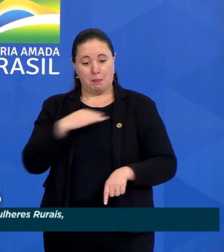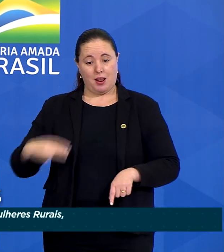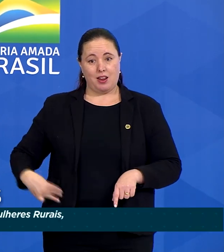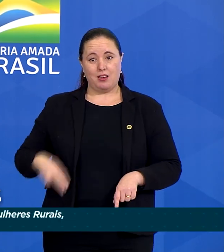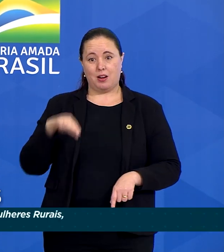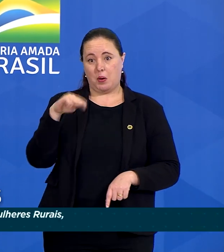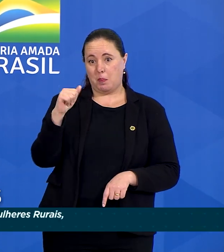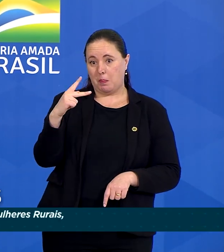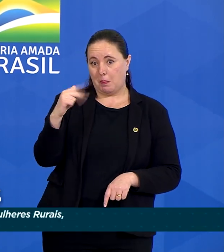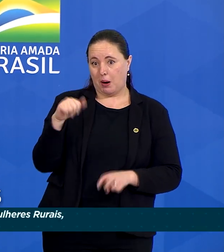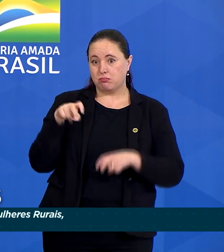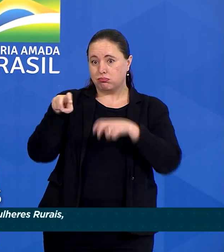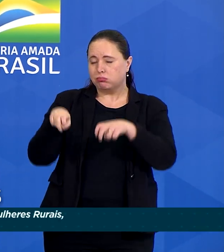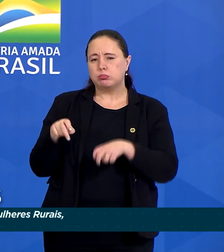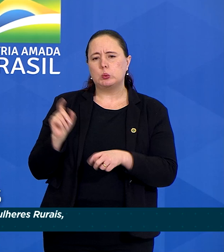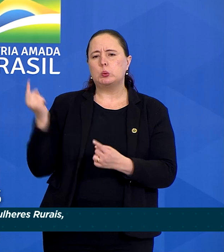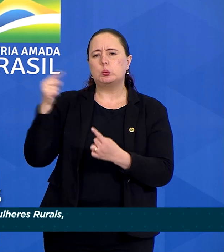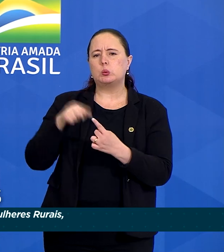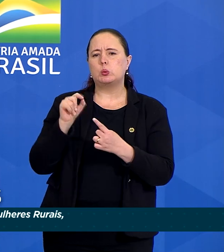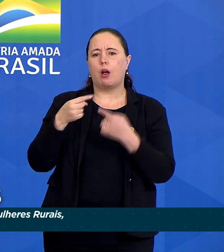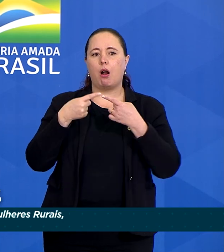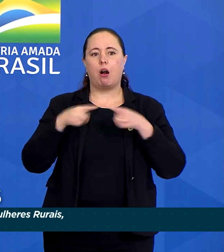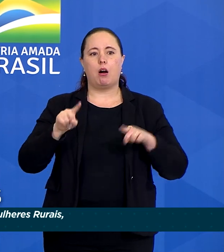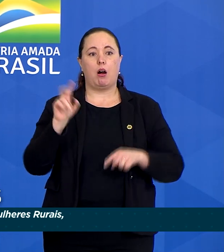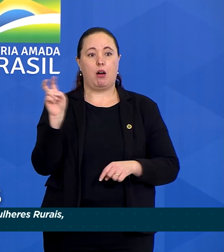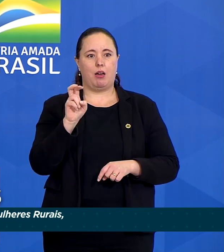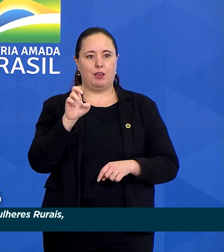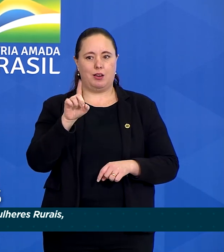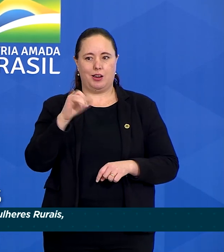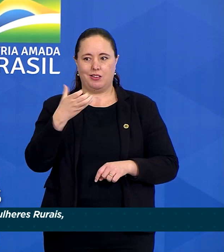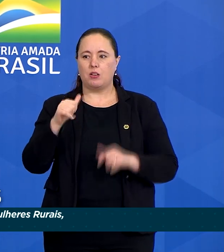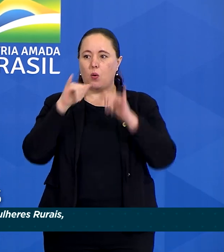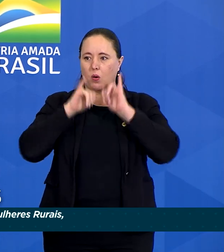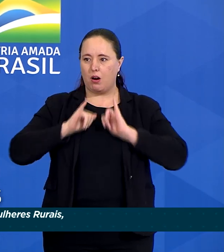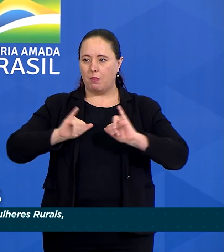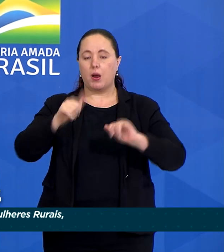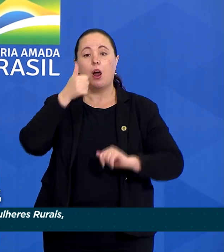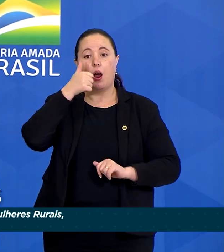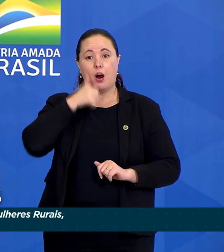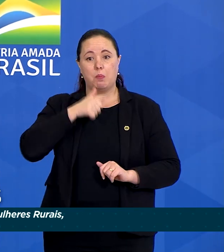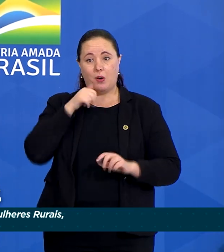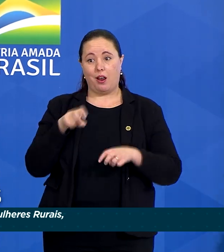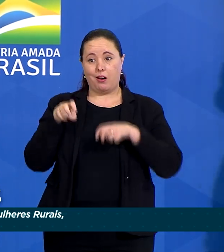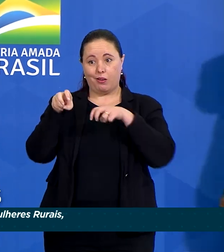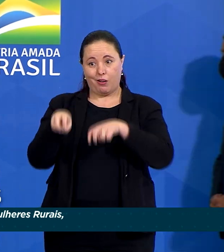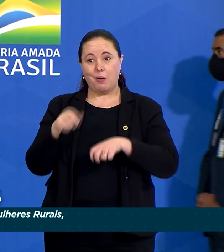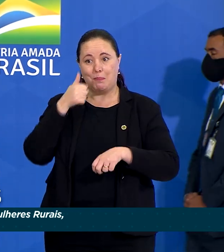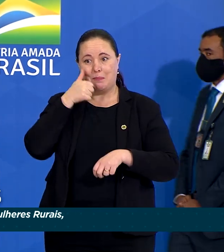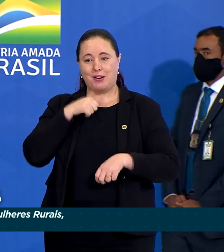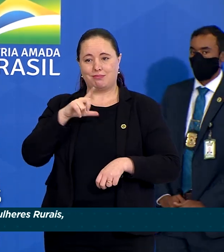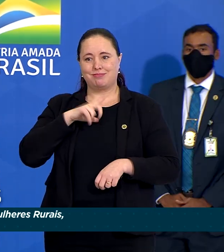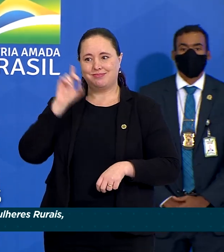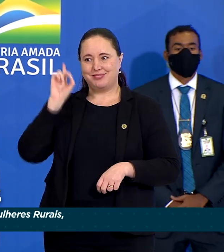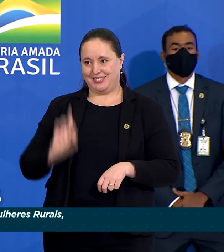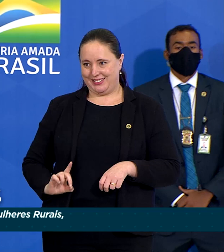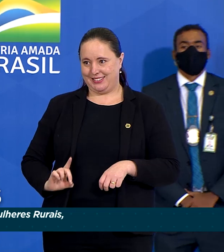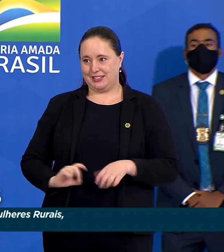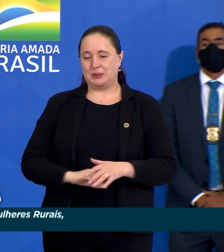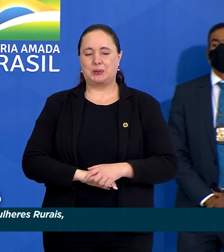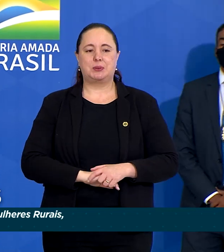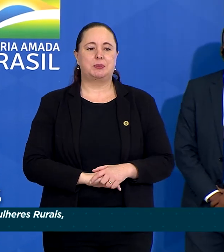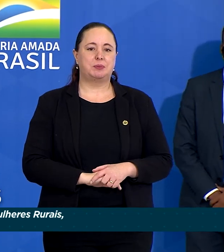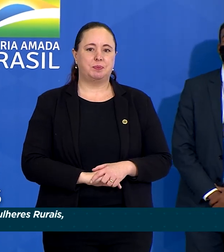Agricultura, para o lançamento dessa quinta edição da campanha Mulheres Rurais, Mulheres com